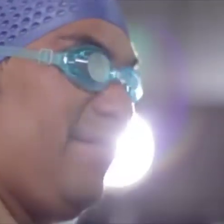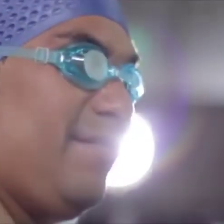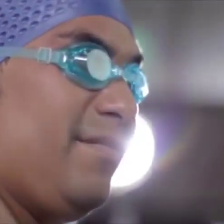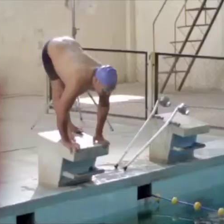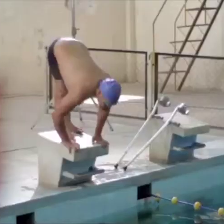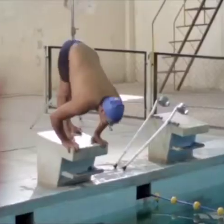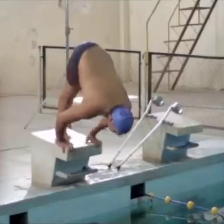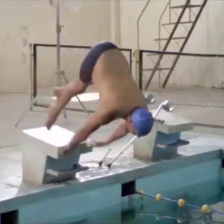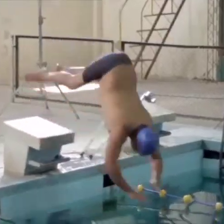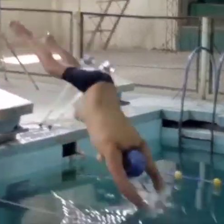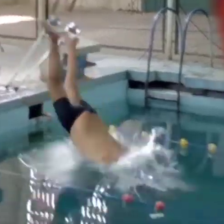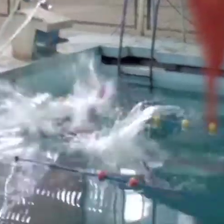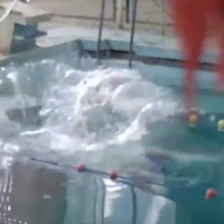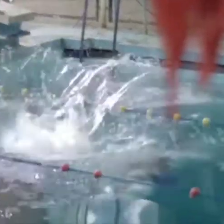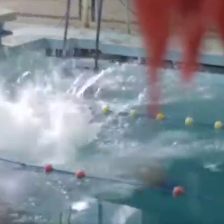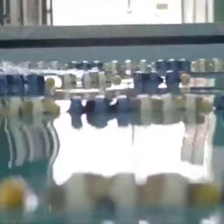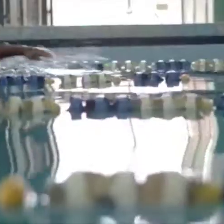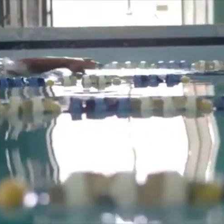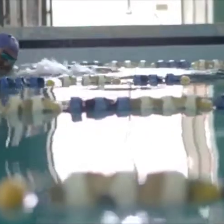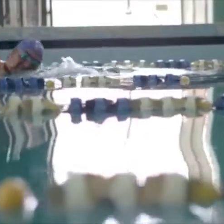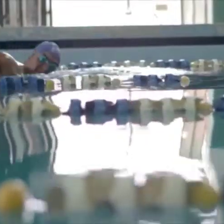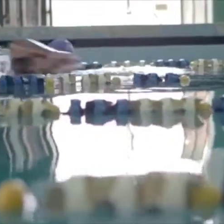Nada me ha impedido sentirme como un pez en el agua.